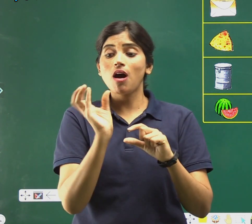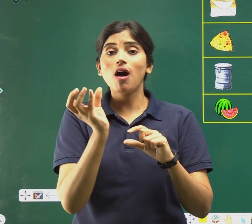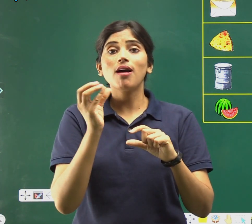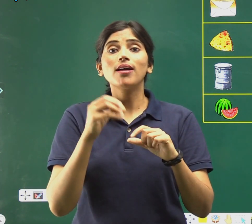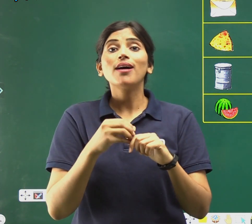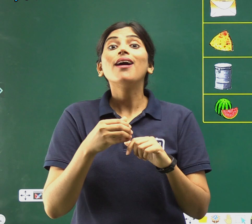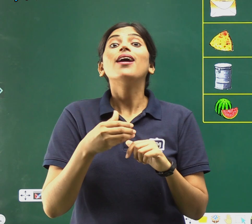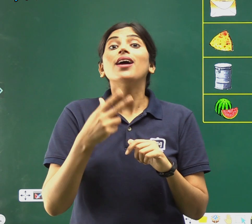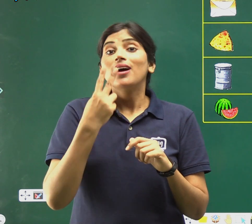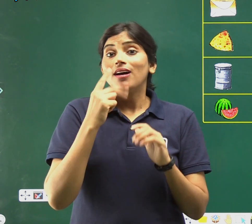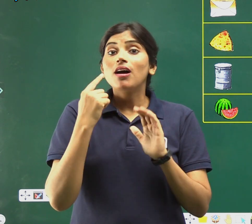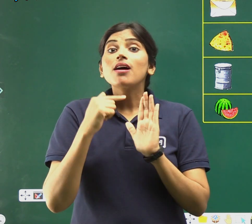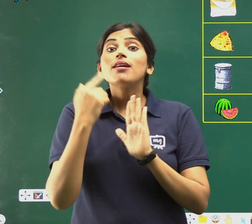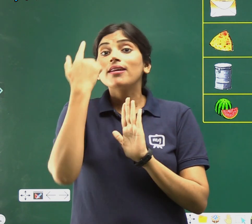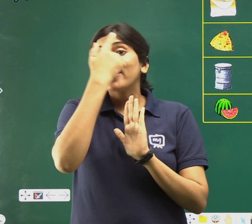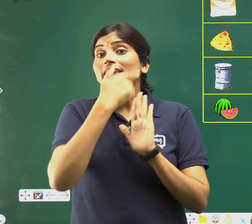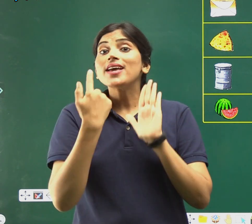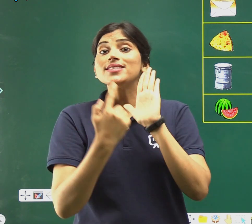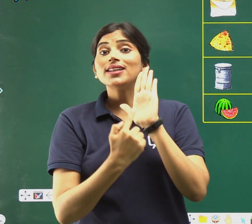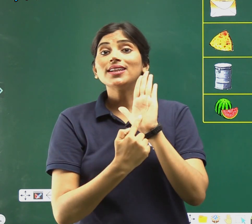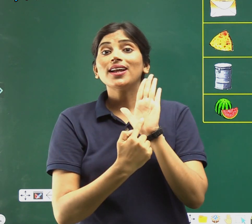कैसा दिख रहा है?